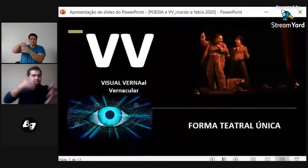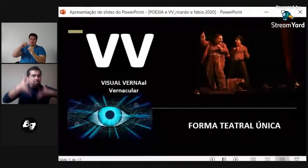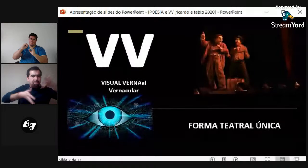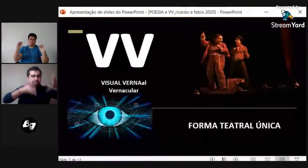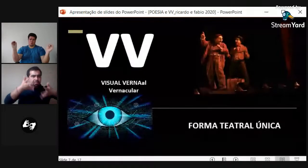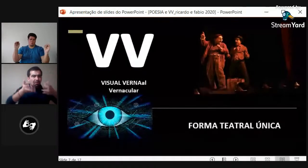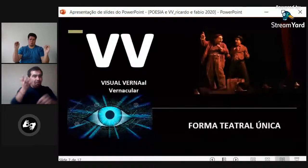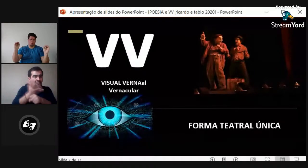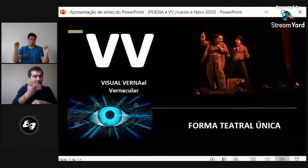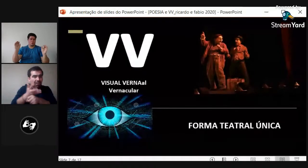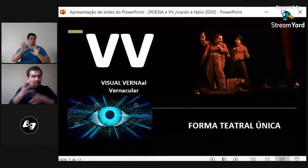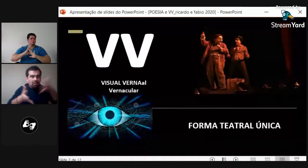Yay.